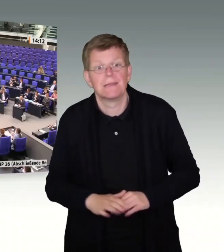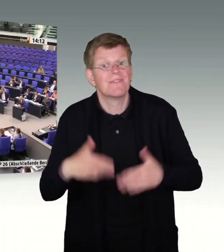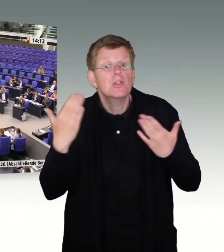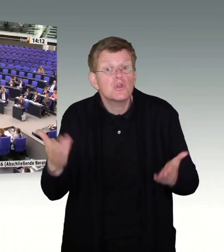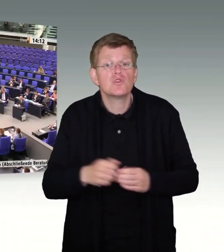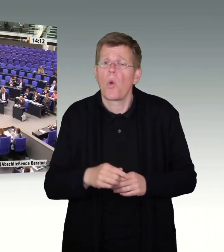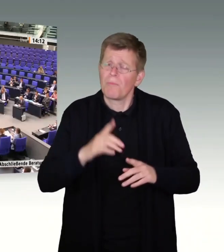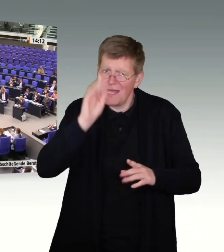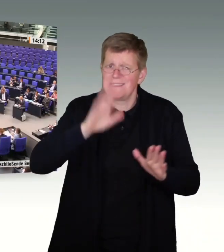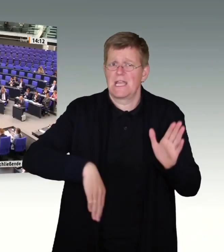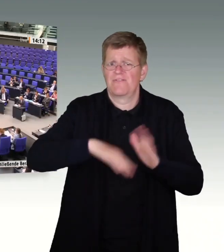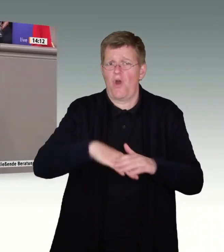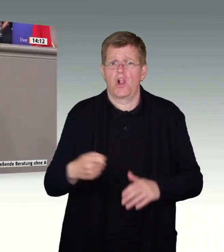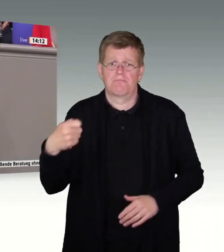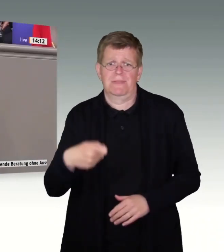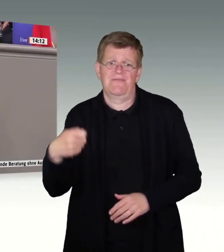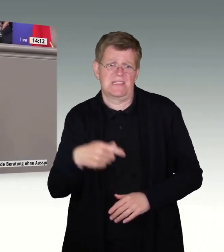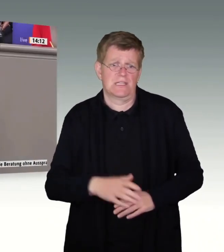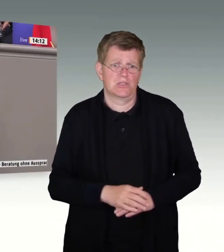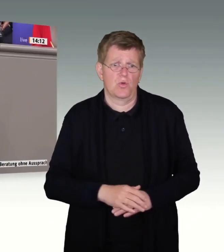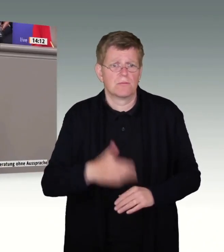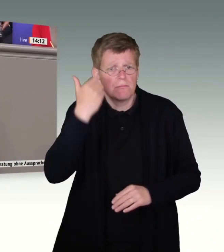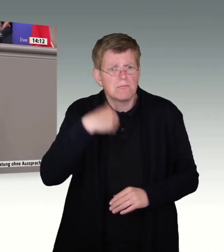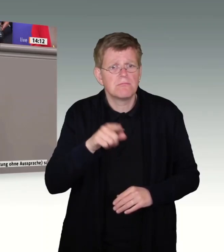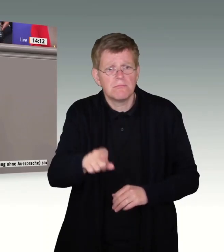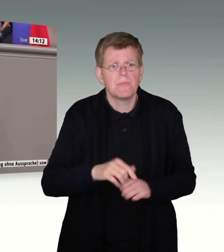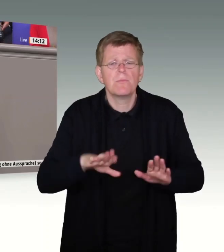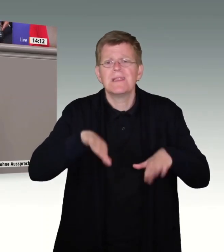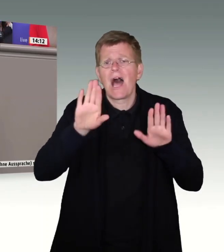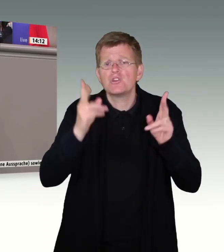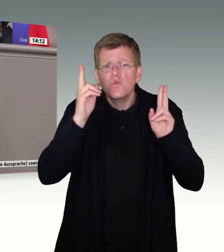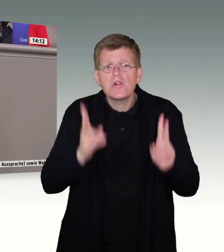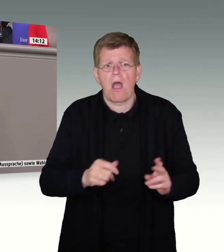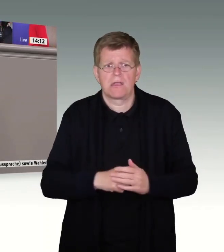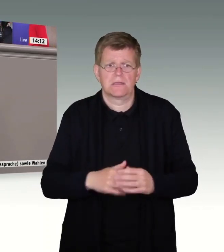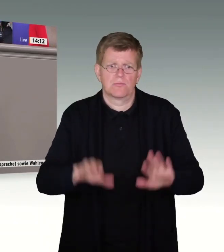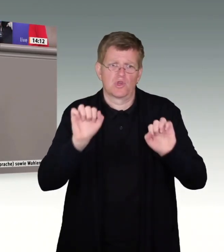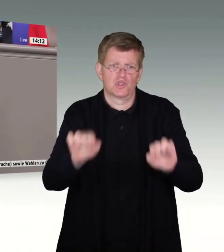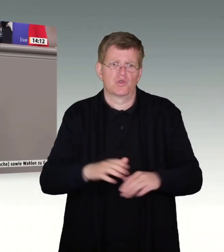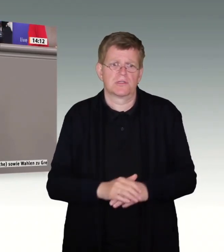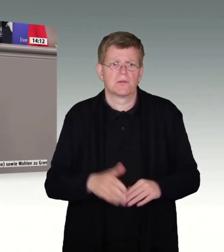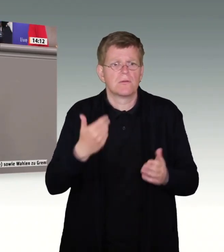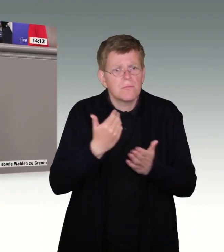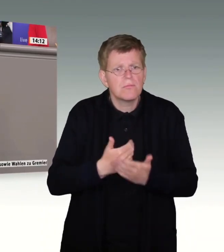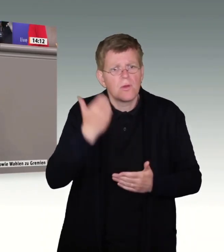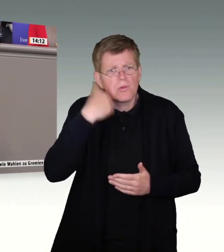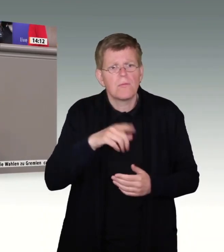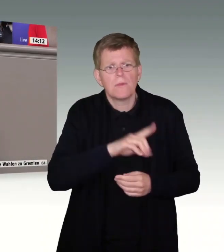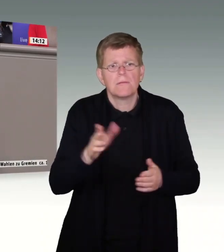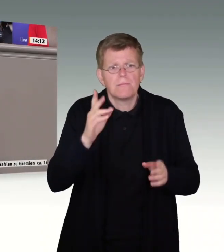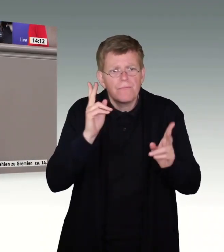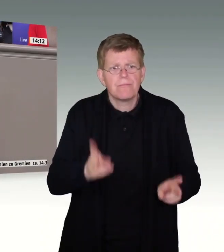Beenden Sie diese Ersetzungsmigration, schützen Sie das Asylrecht für wirklich Verfolgte und dienen Sie endlich Ihrem Volk. Vielen Dank.